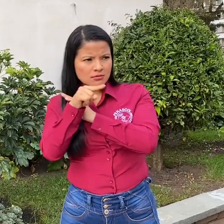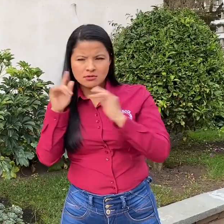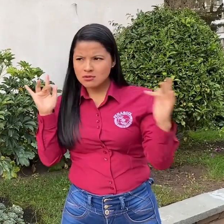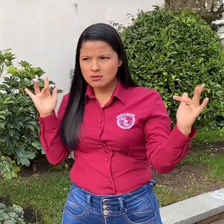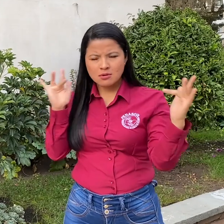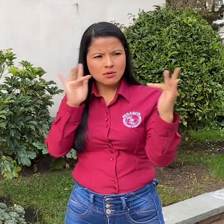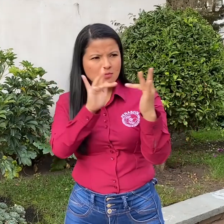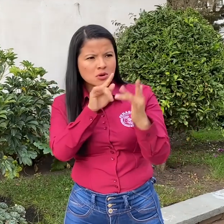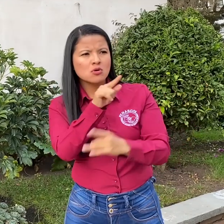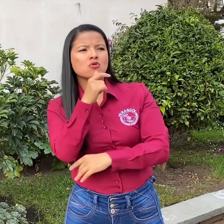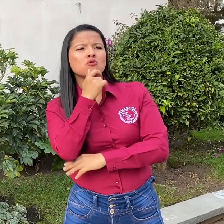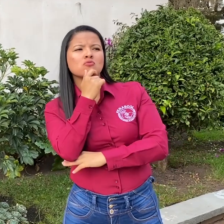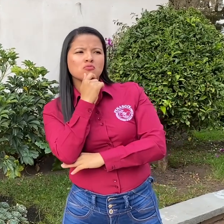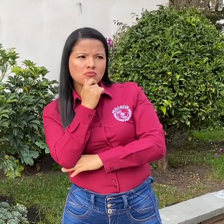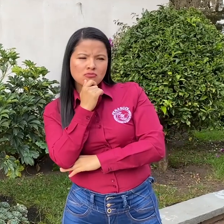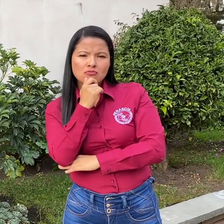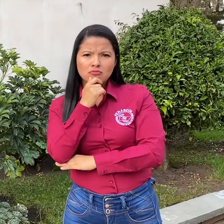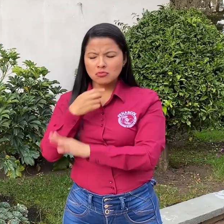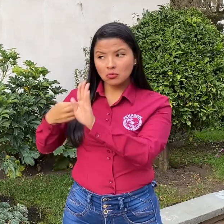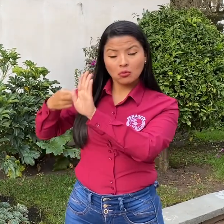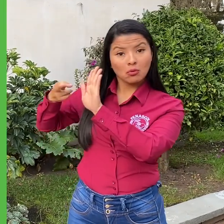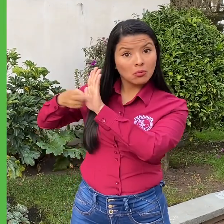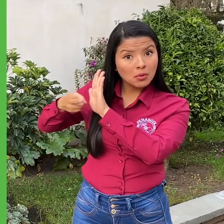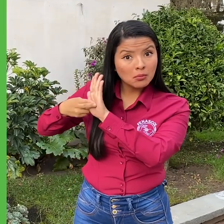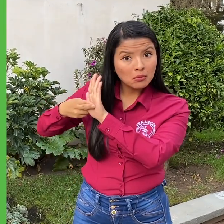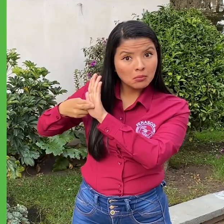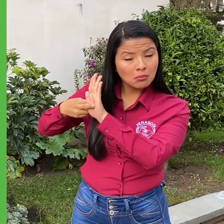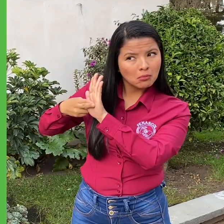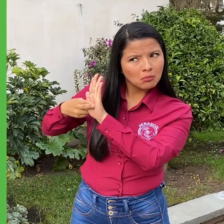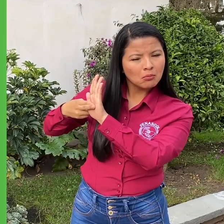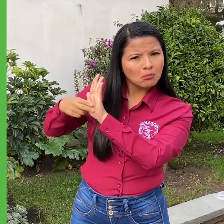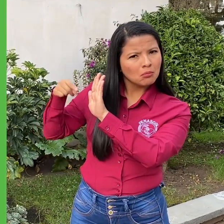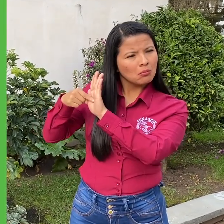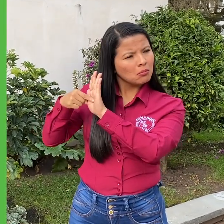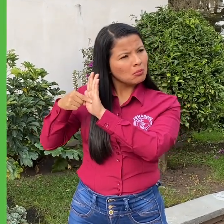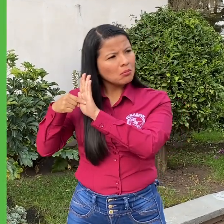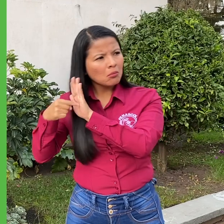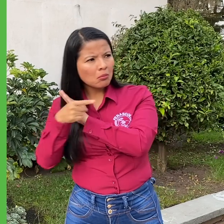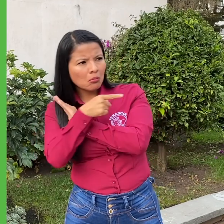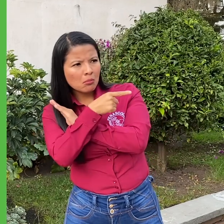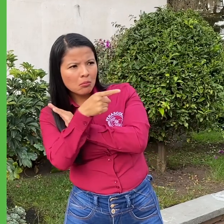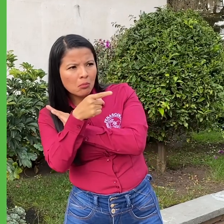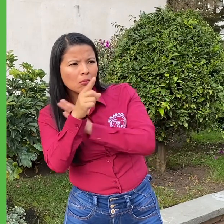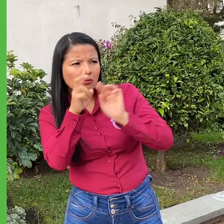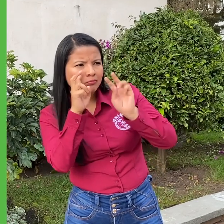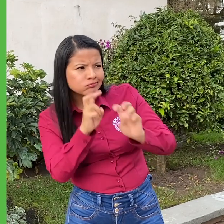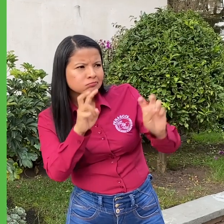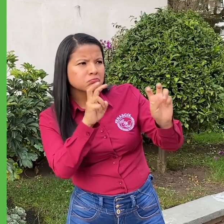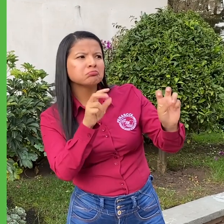y decidir si la resolución se debe ajustar o dejar